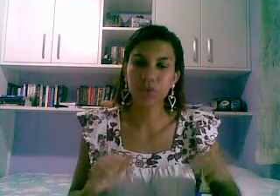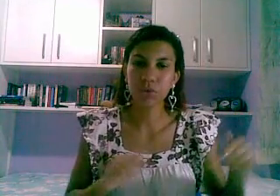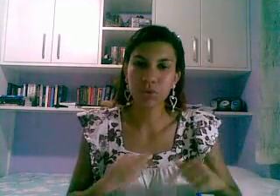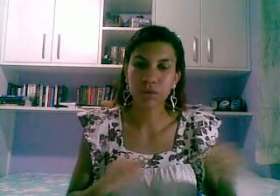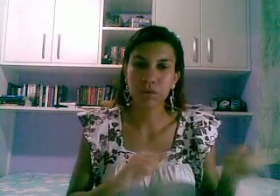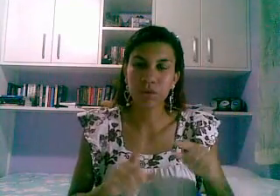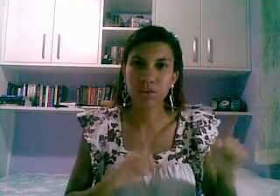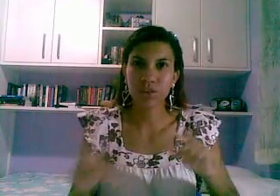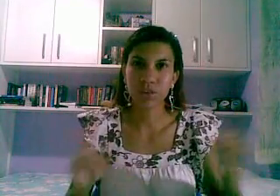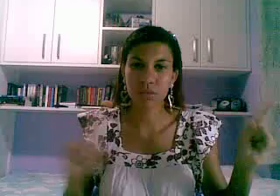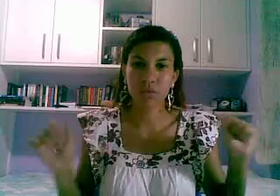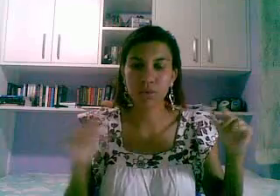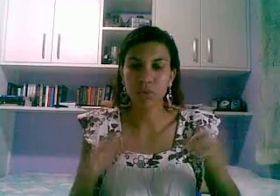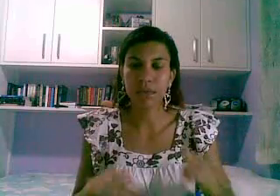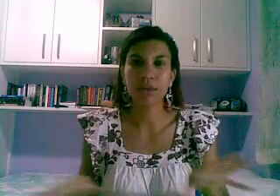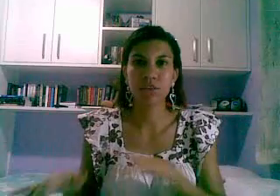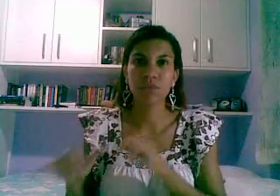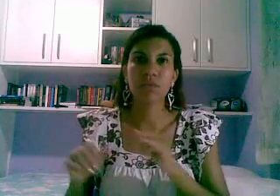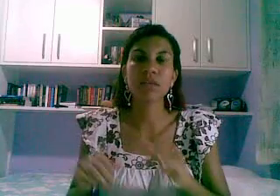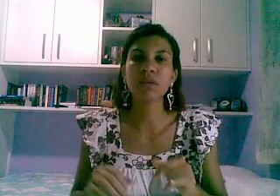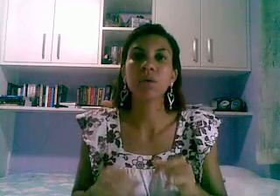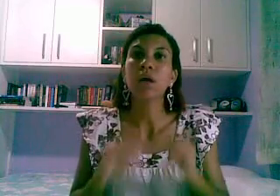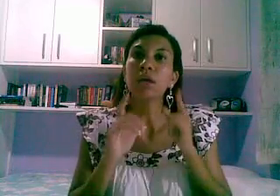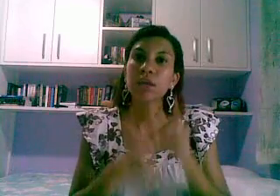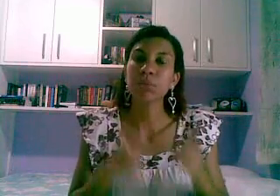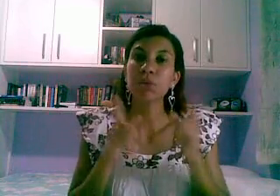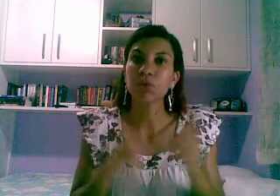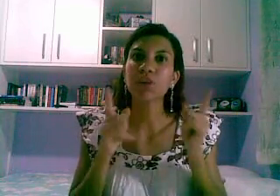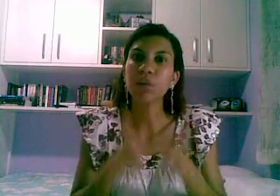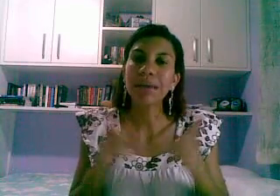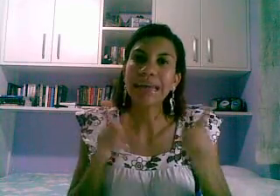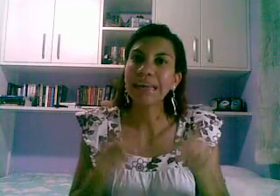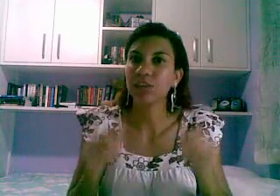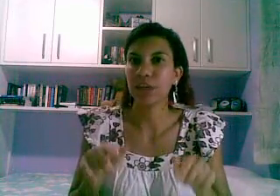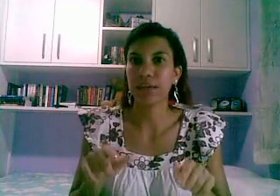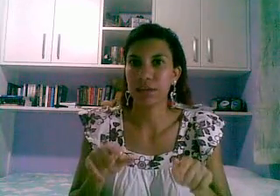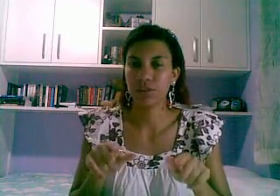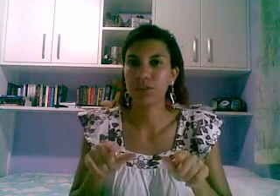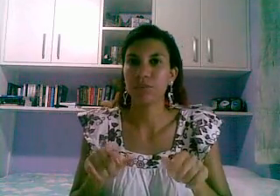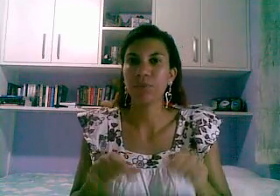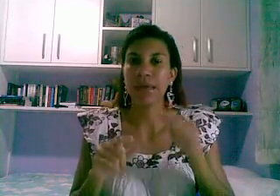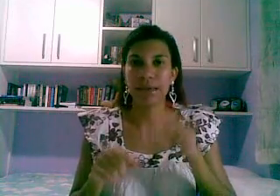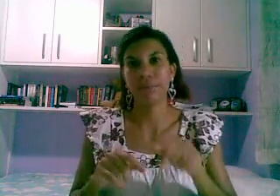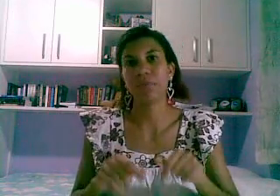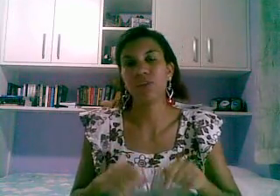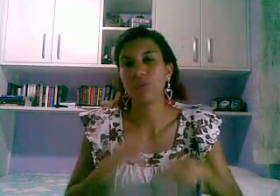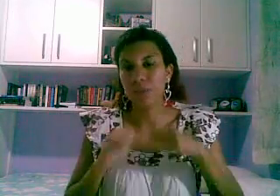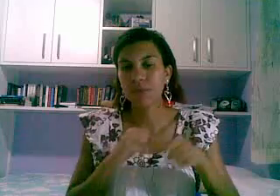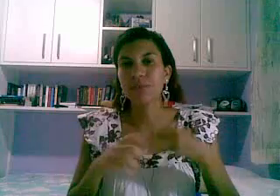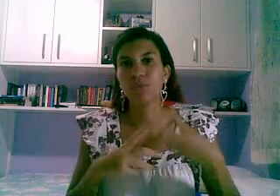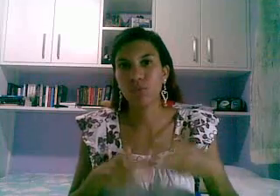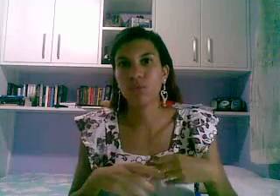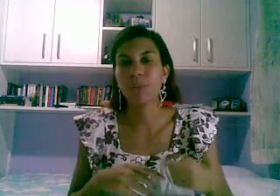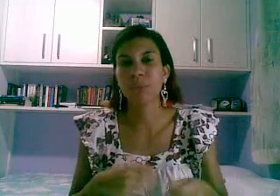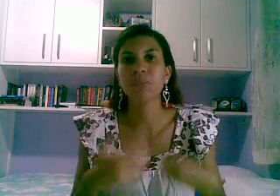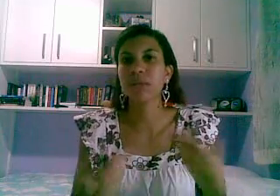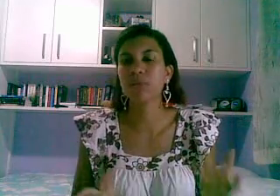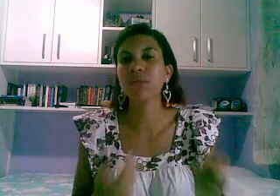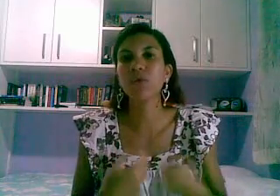no quando a gente está com os blogueiros conversando que as pessoas não lêem as regras é a gente fica meio ansioso para a promoção eu sei